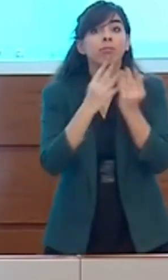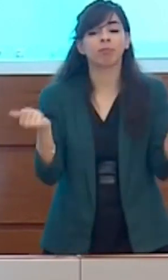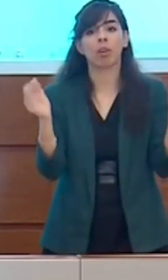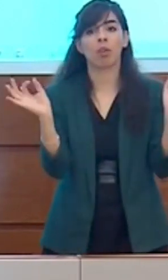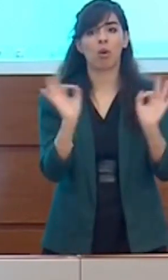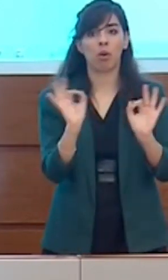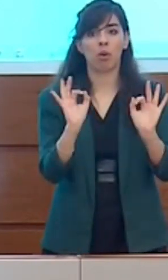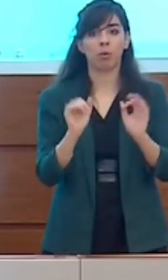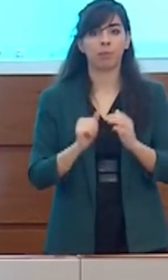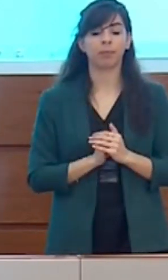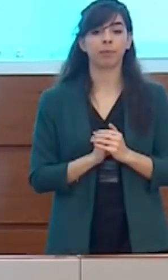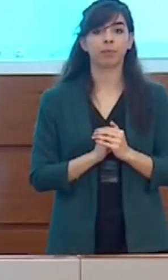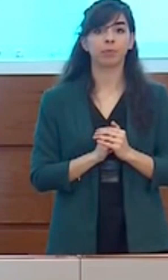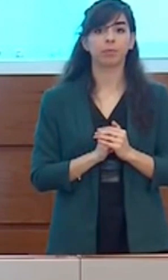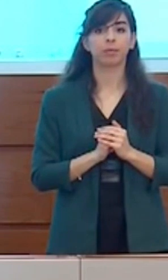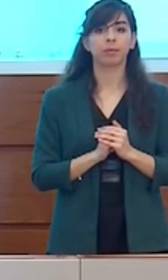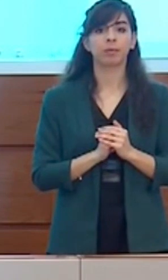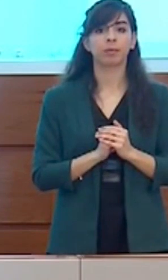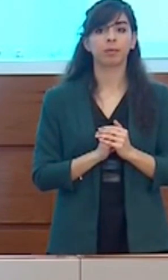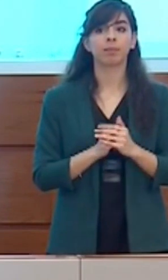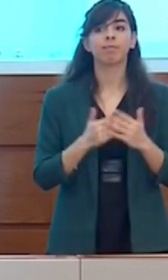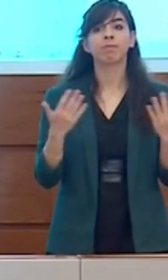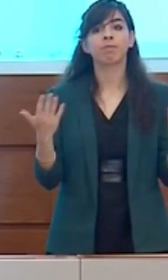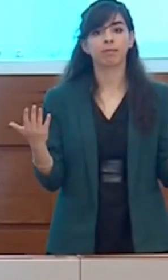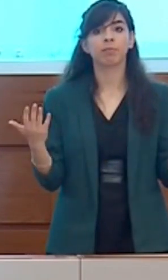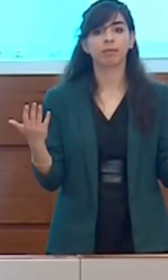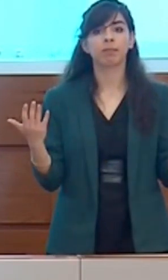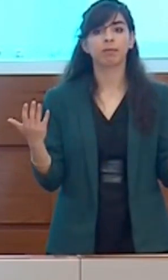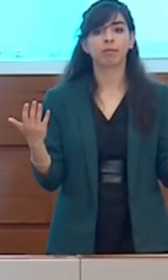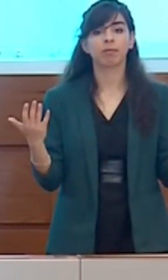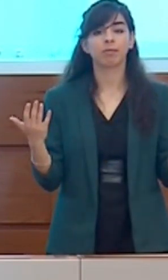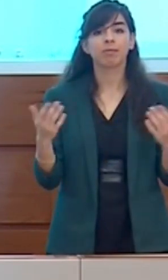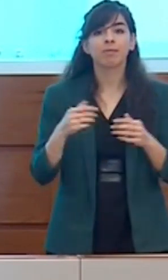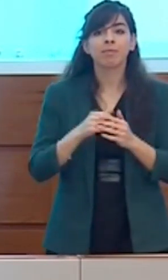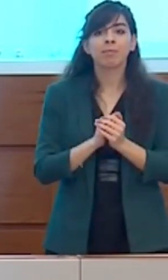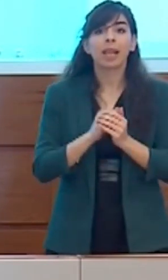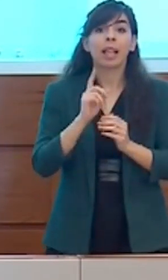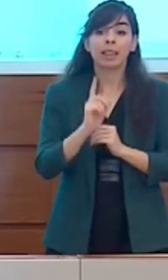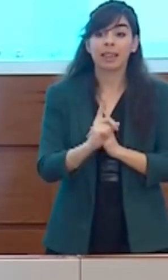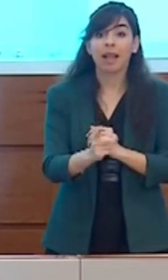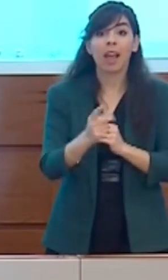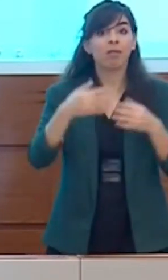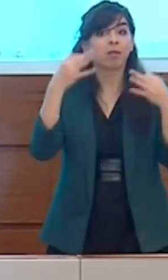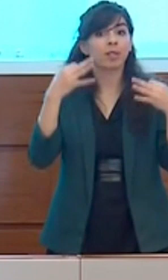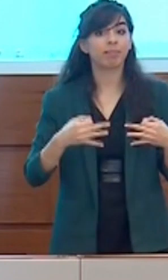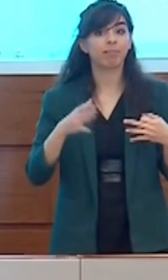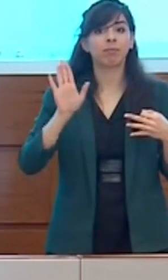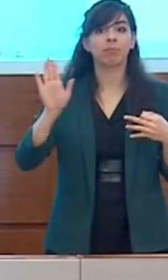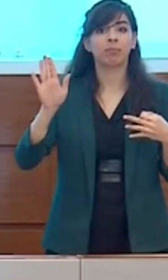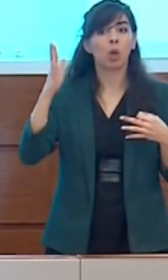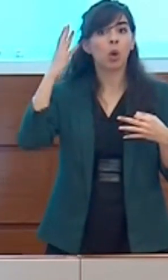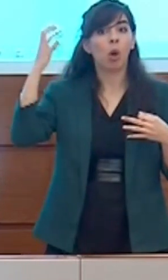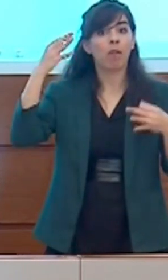in prossimità delle decisioni che verranno prese dal governo